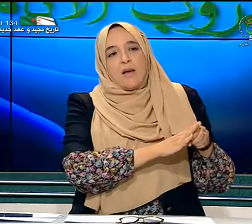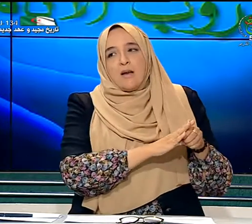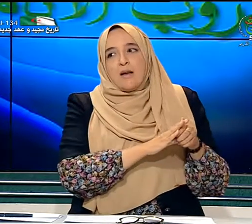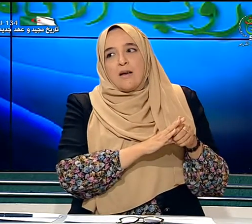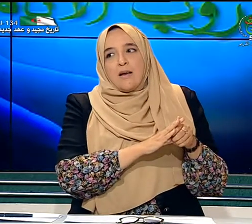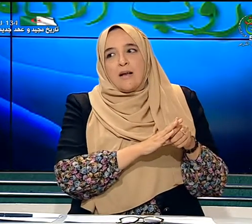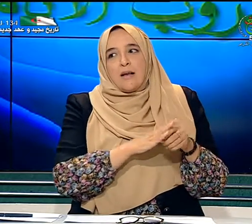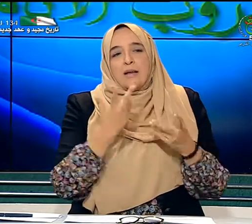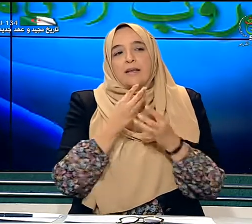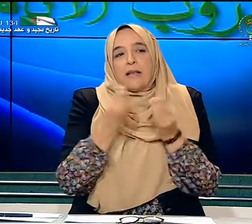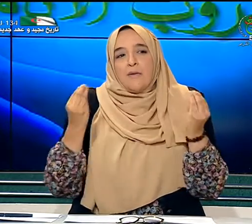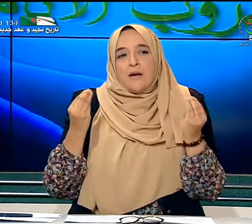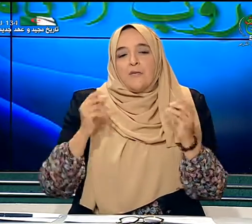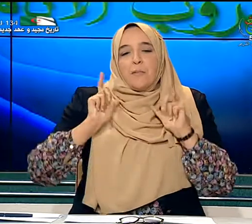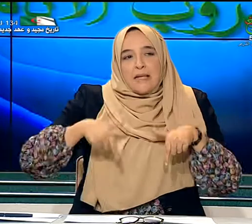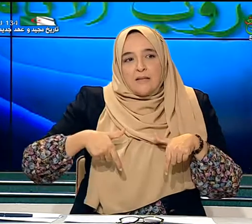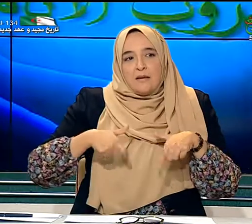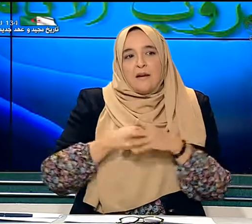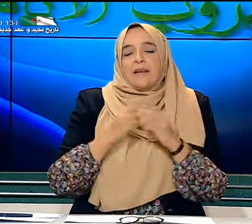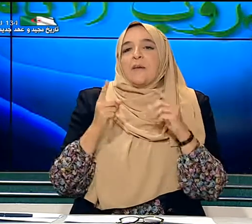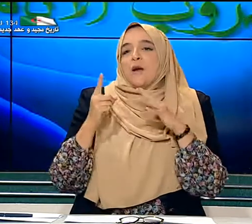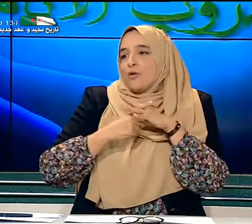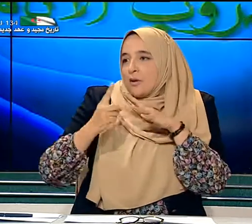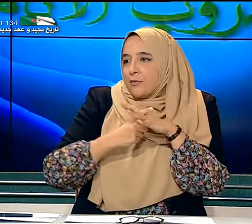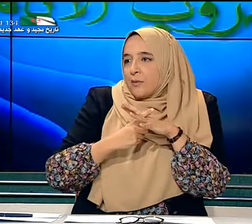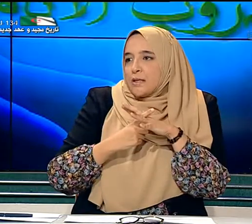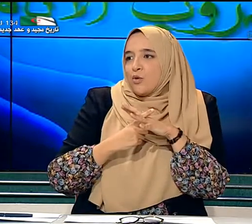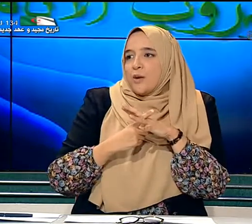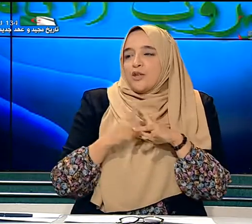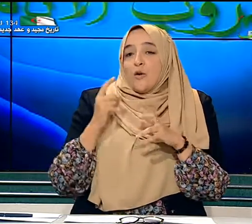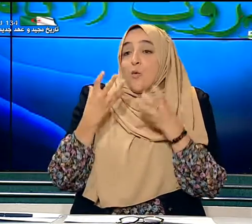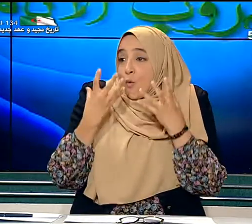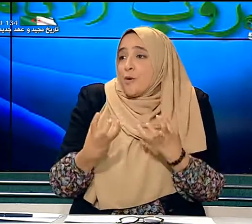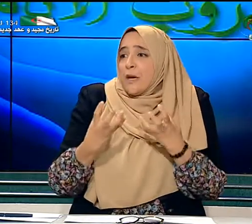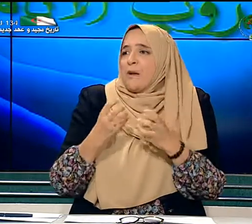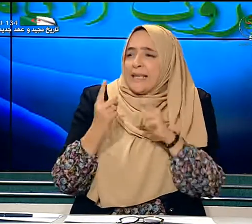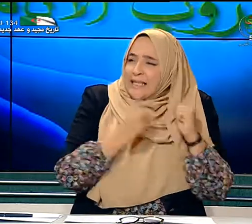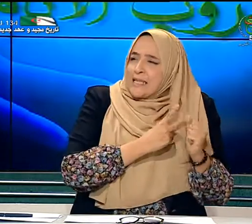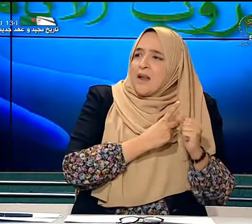يعني الطفل في المدرسة عندما يكون في قسم مدمج هو يحب الإنعزال